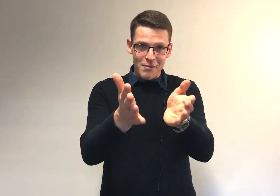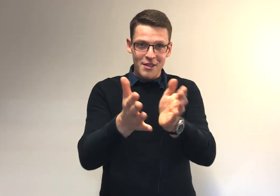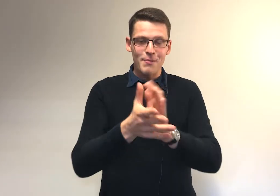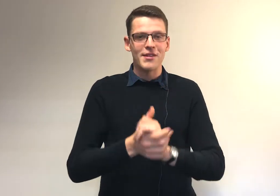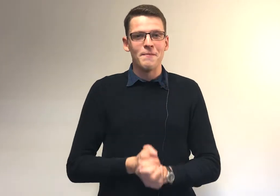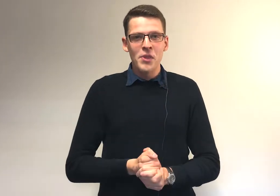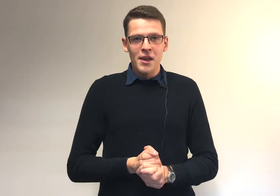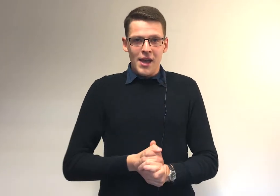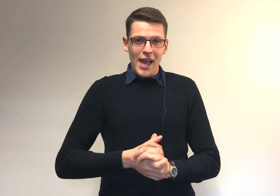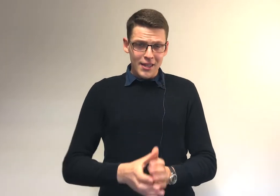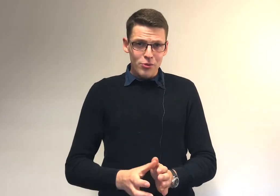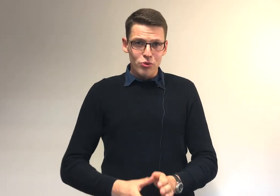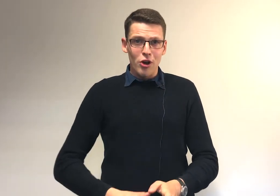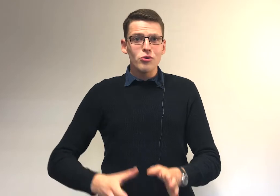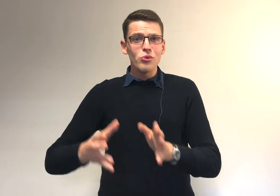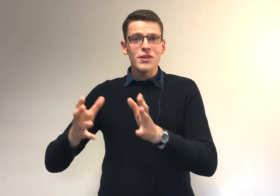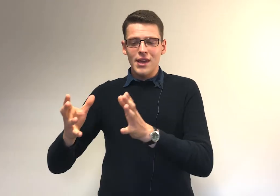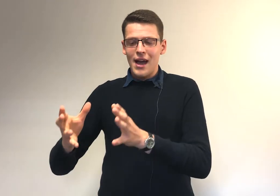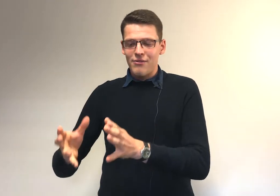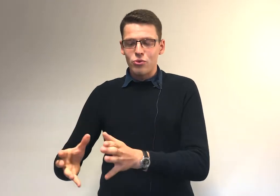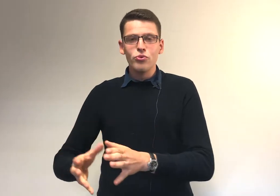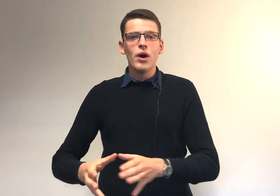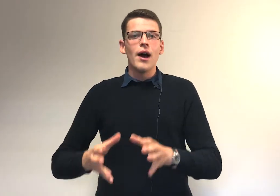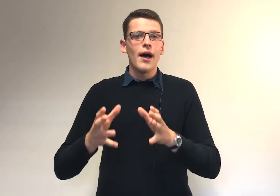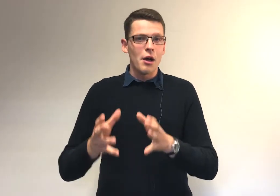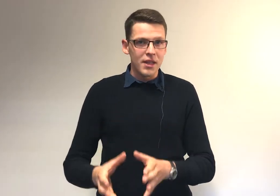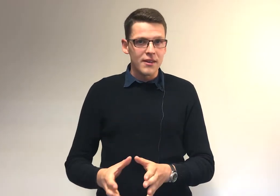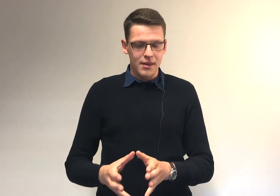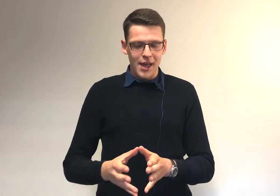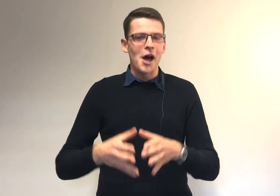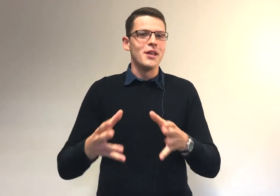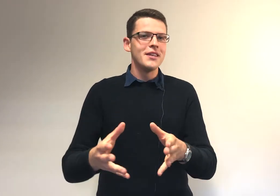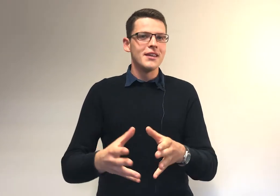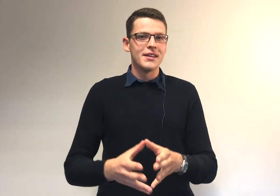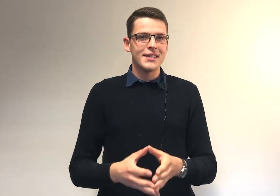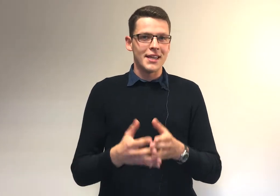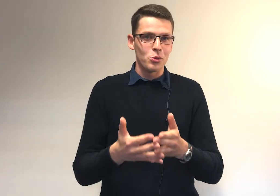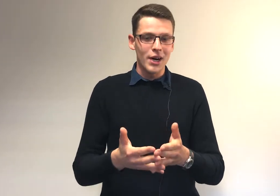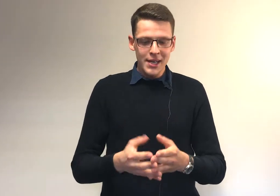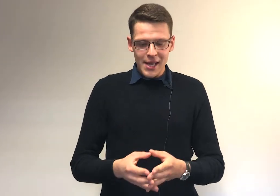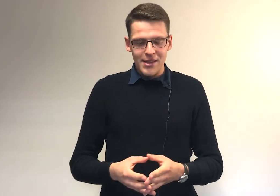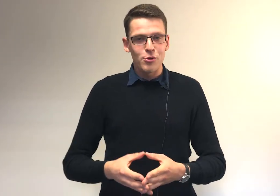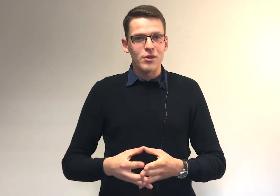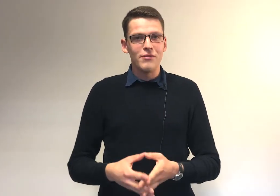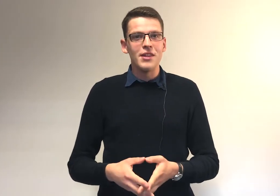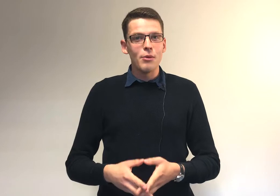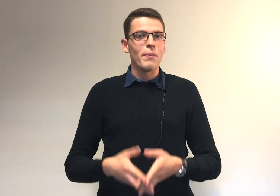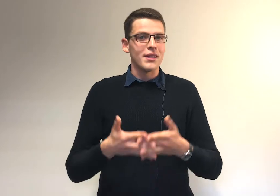bien se passer. Être étudiant, donc, c'est avant tout un métier. Un métier, c'est quoi ? Ça se définit d'abord par des